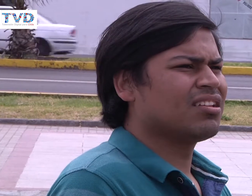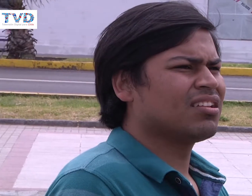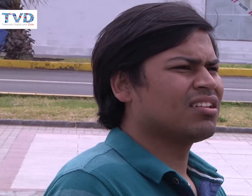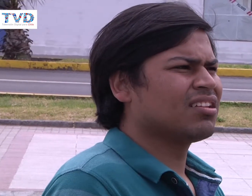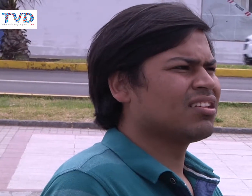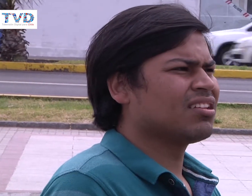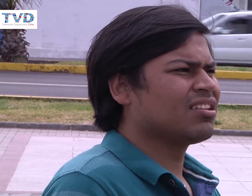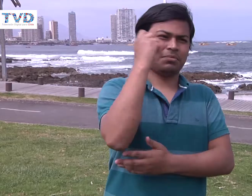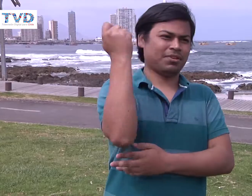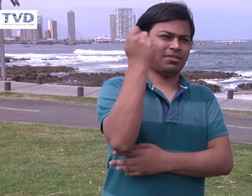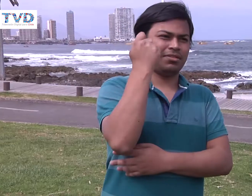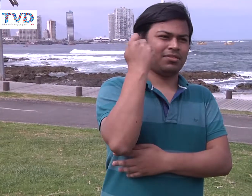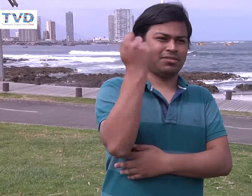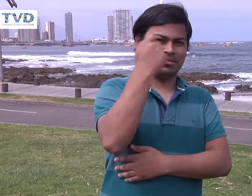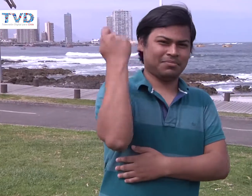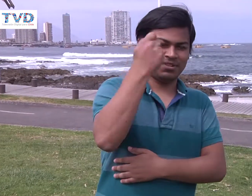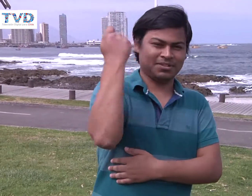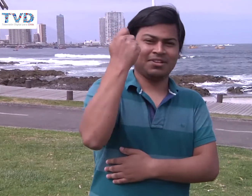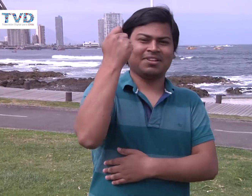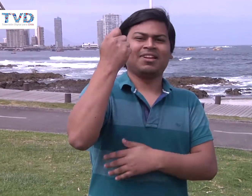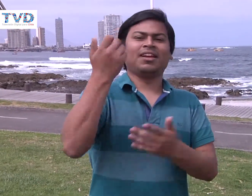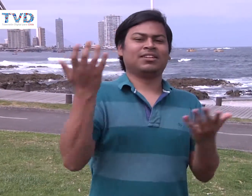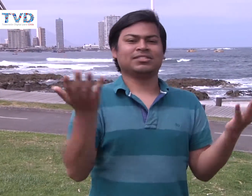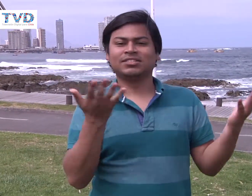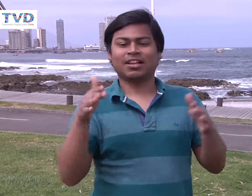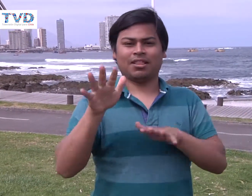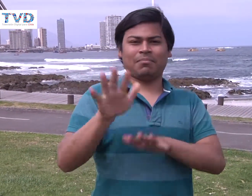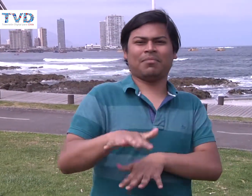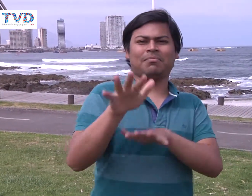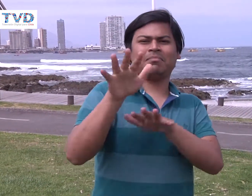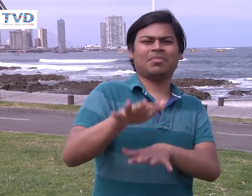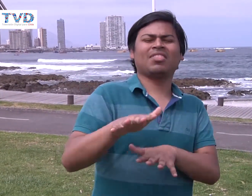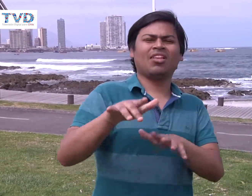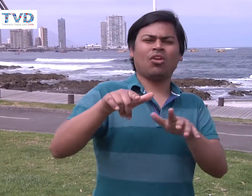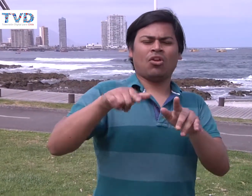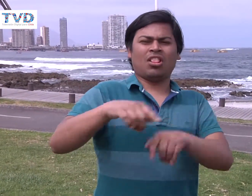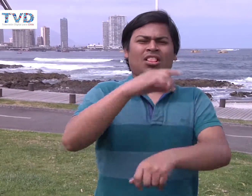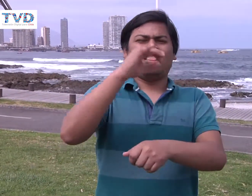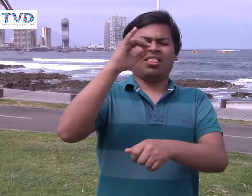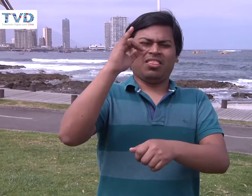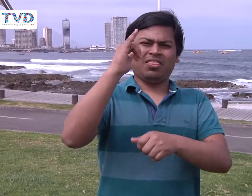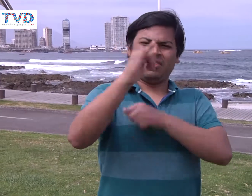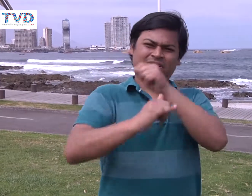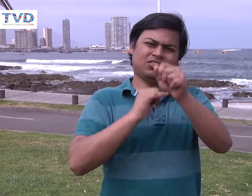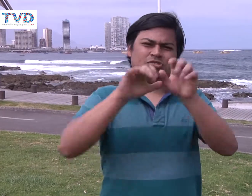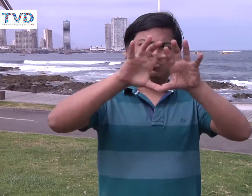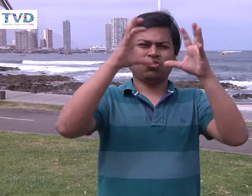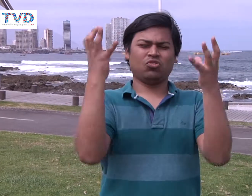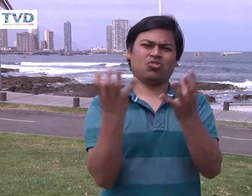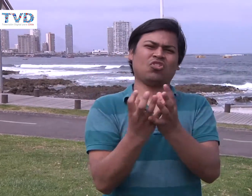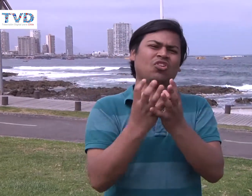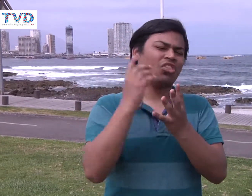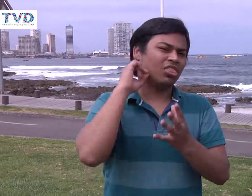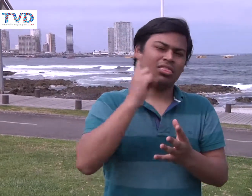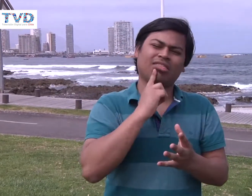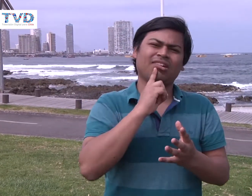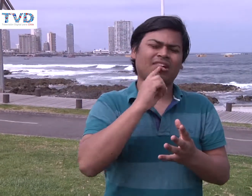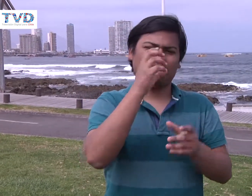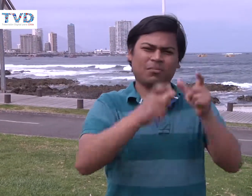Sordo. Para el día 30 de septiembre, que vamos a hacer una marcha del Día Internacional de las Personas